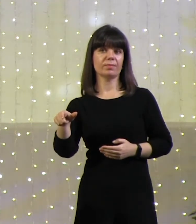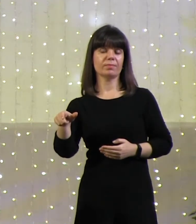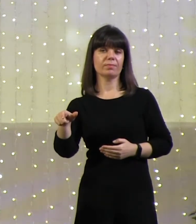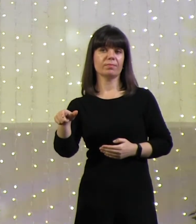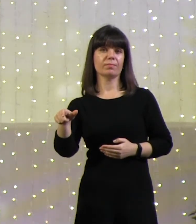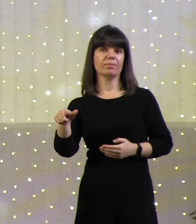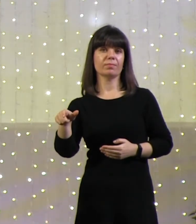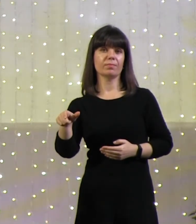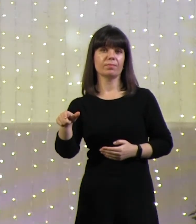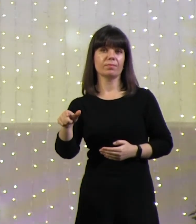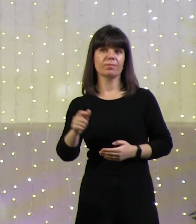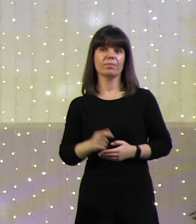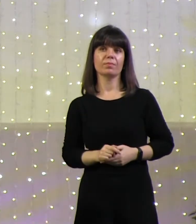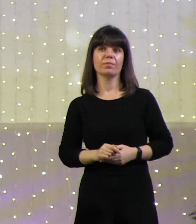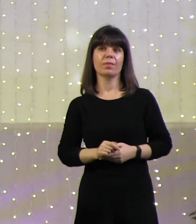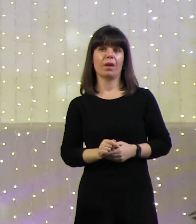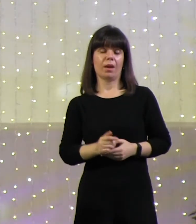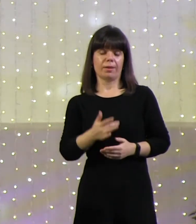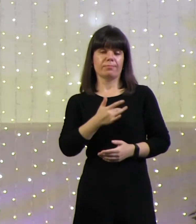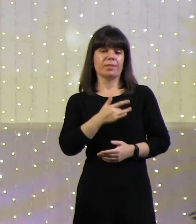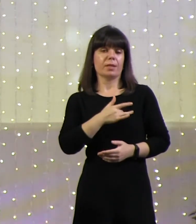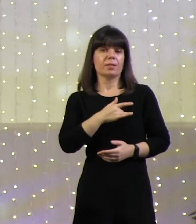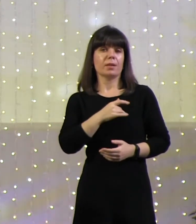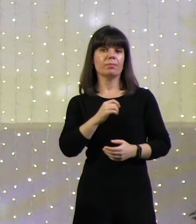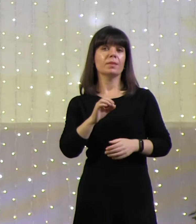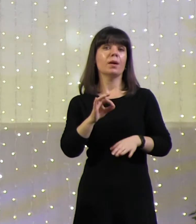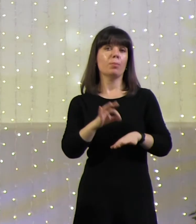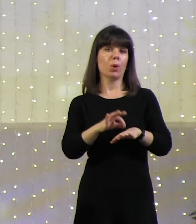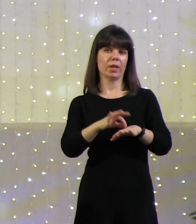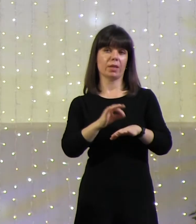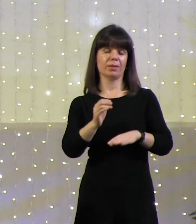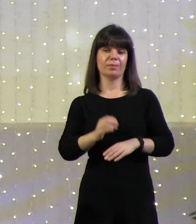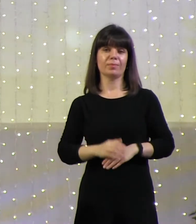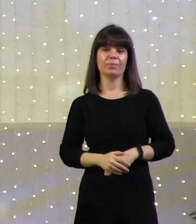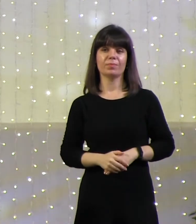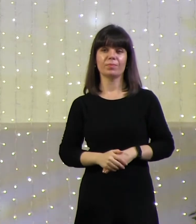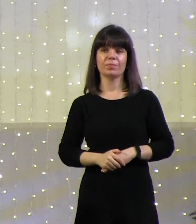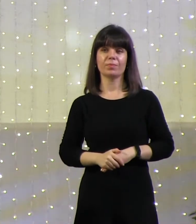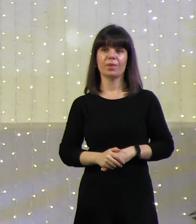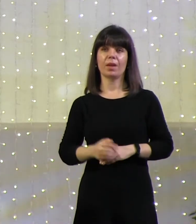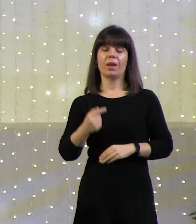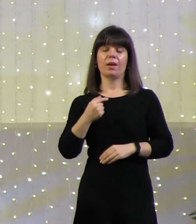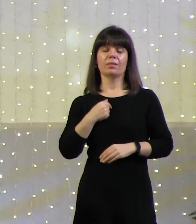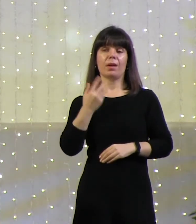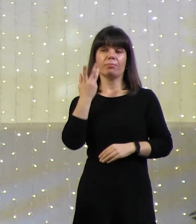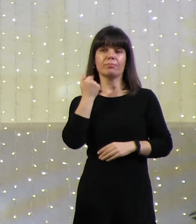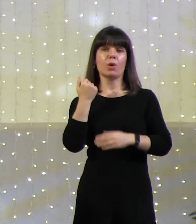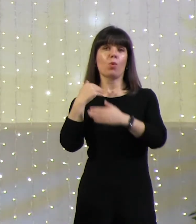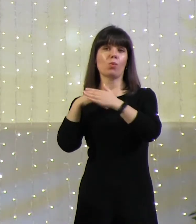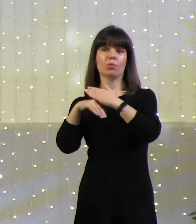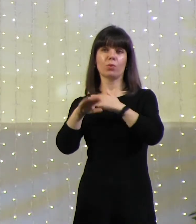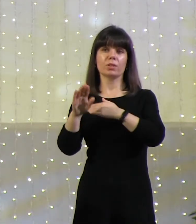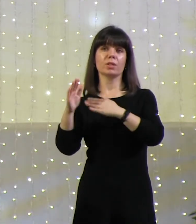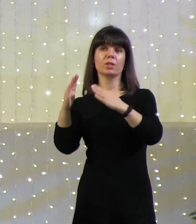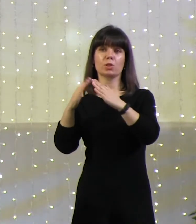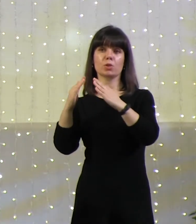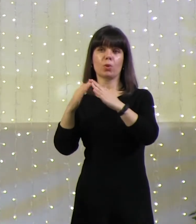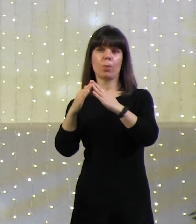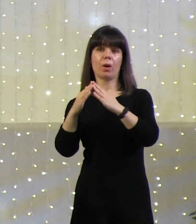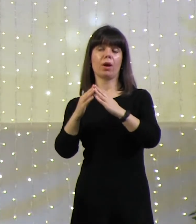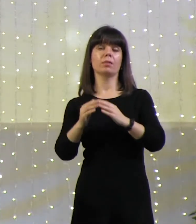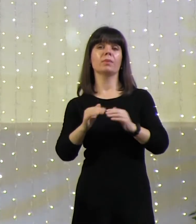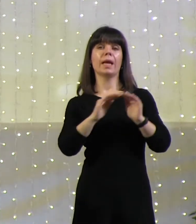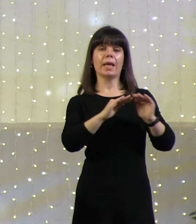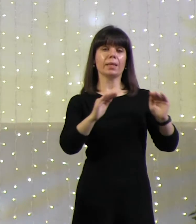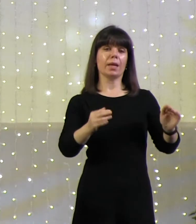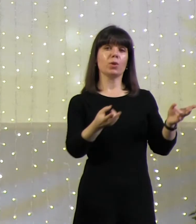И наверняка сердце отцовское болело. Я однажды уходил из дома, дети оставались